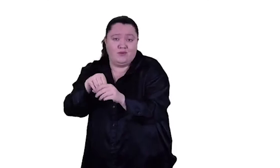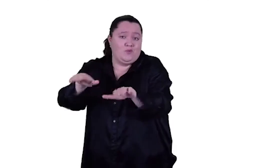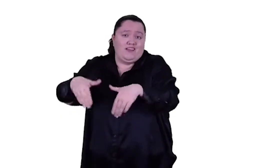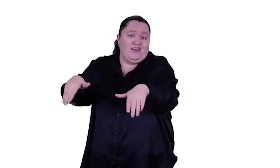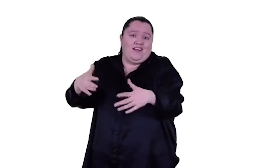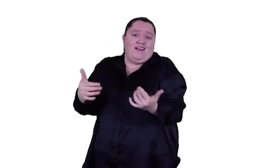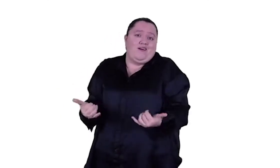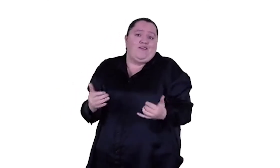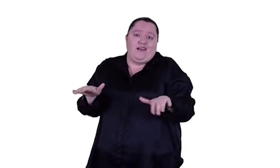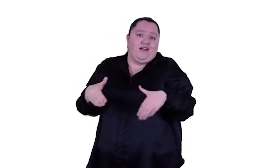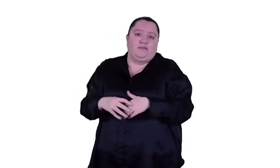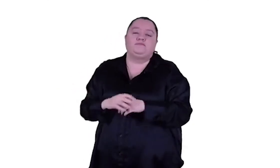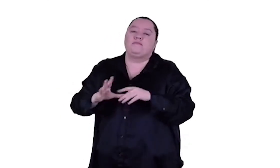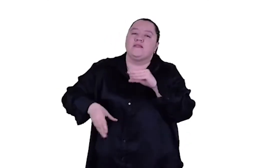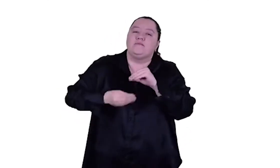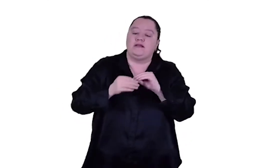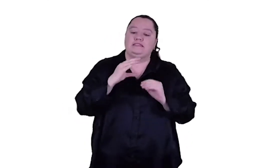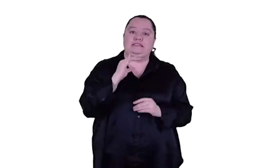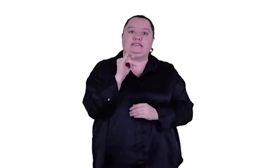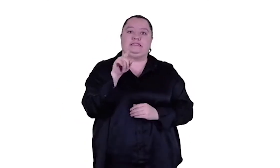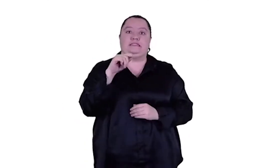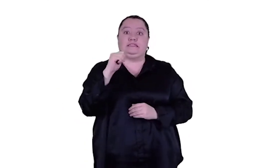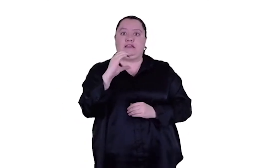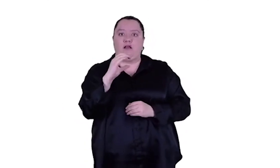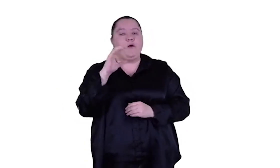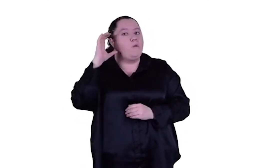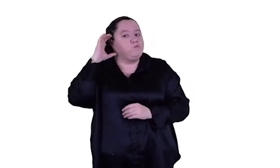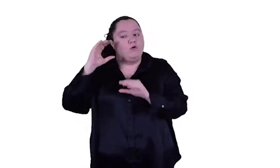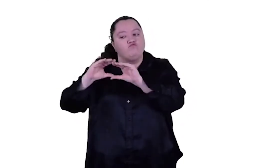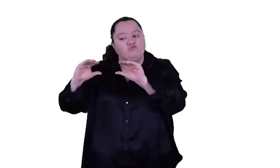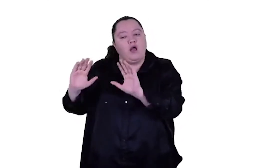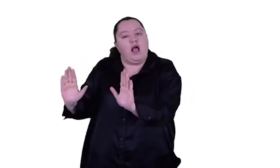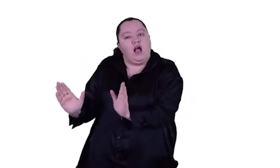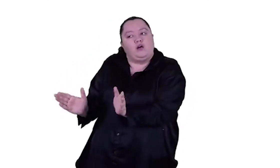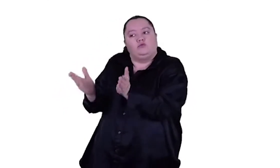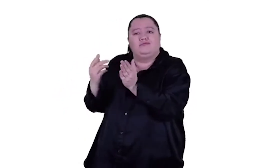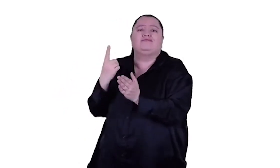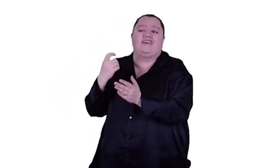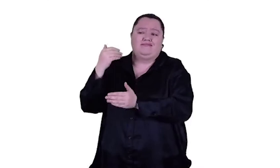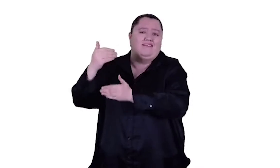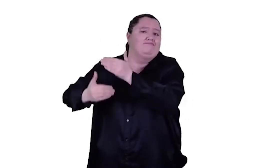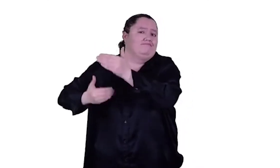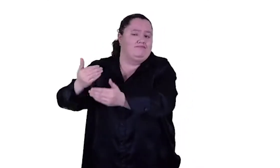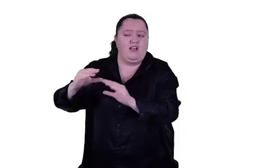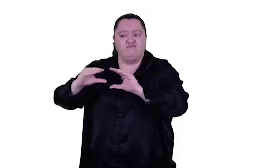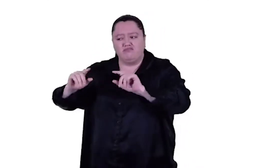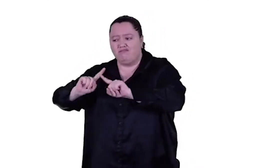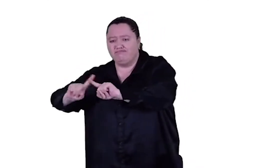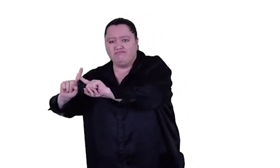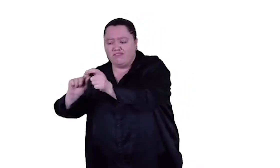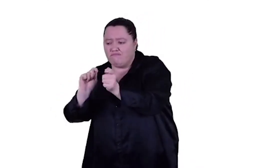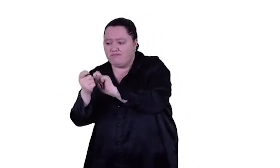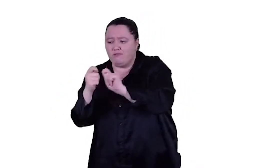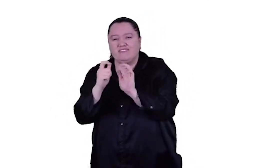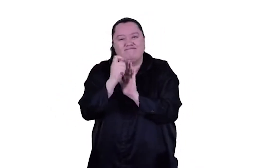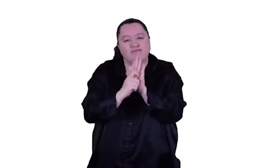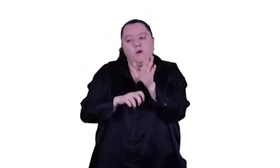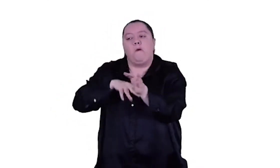existen en el room CISEC también tiene que hacer las respectivas actualizaciones ellos deben ajustar la plataforma para